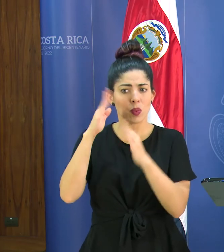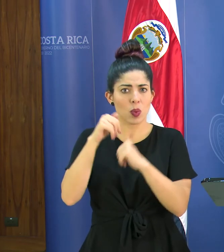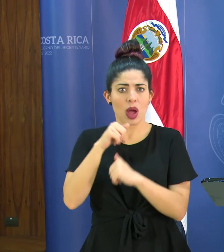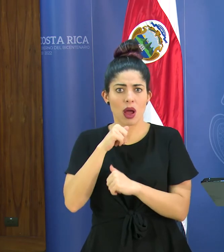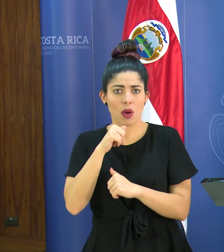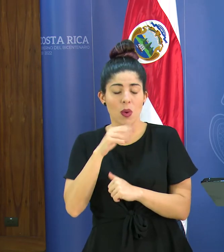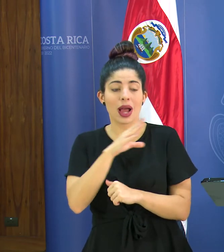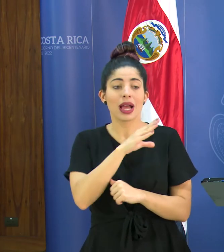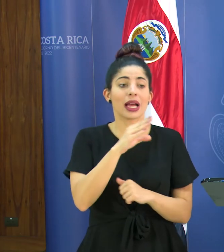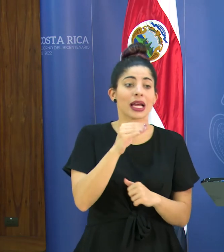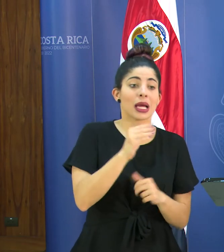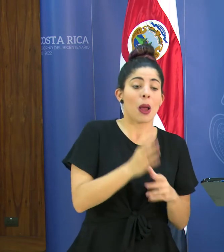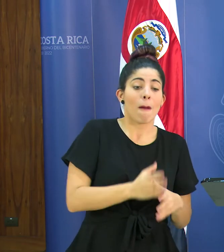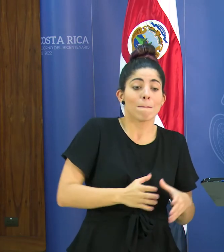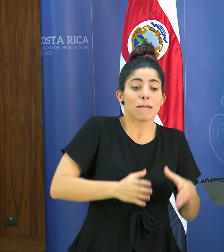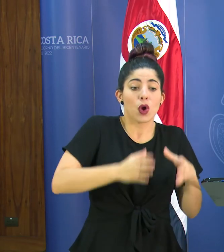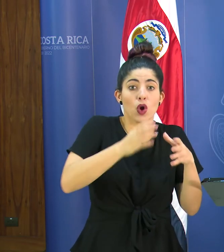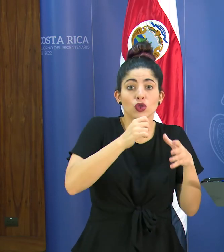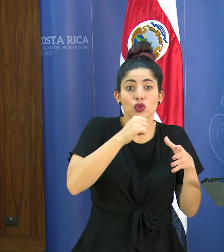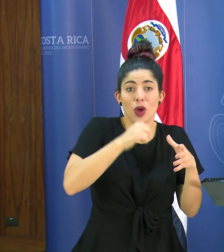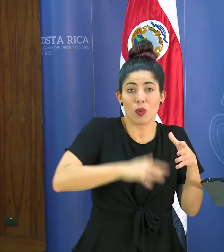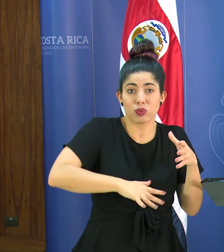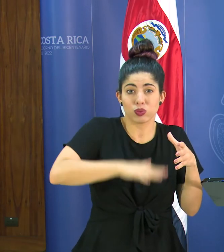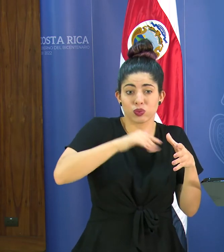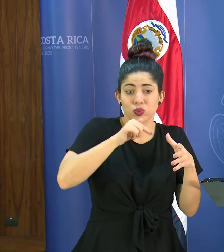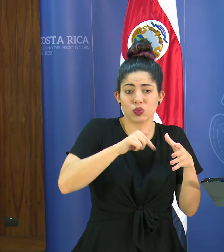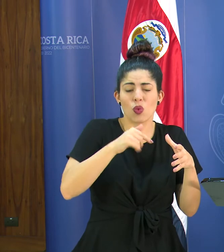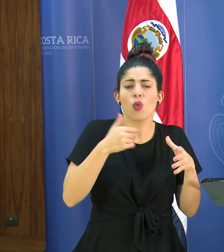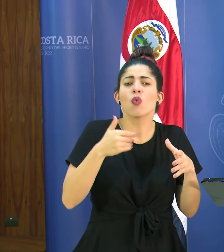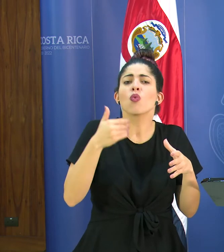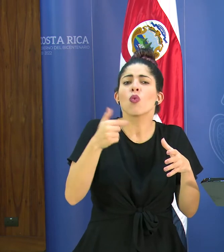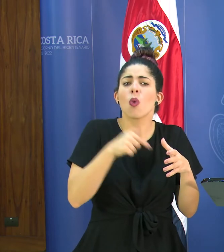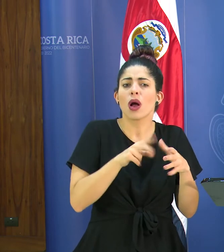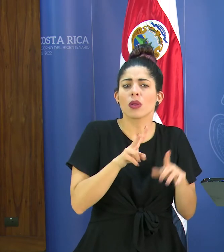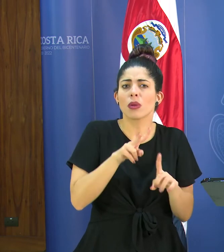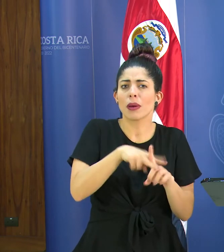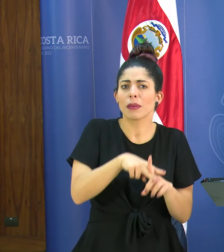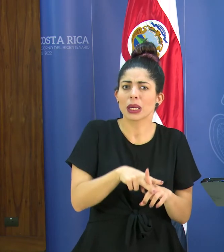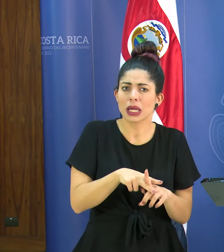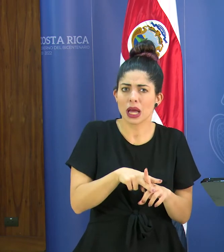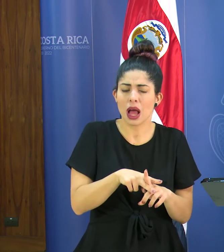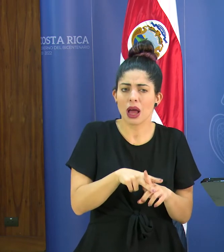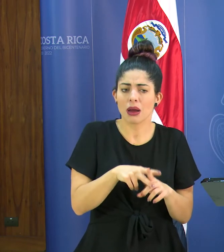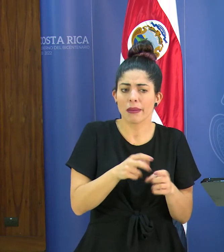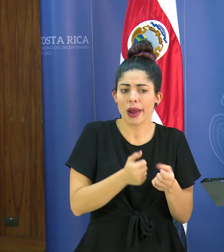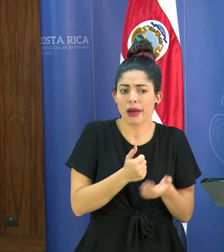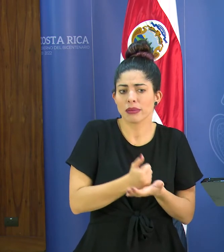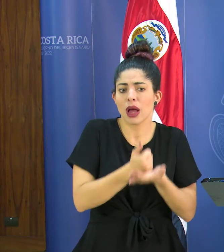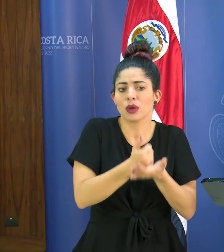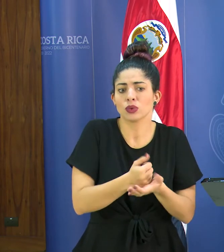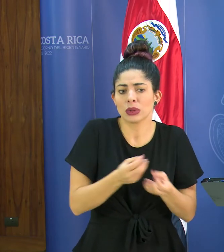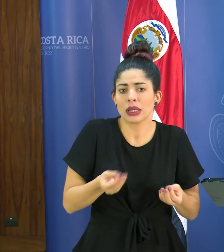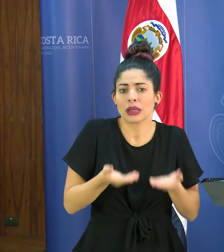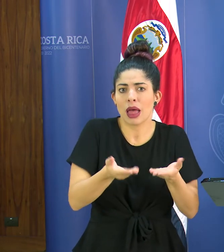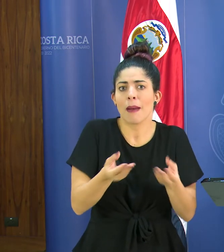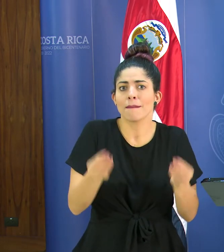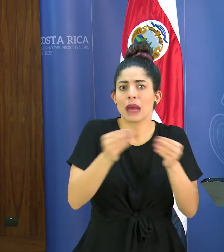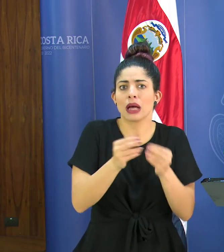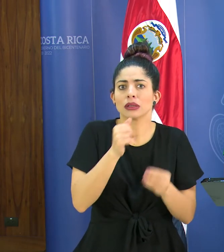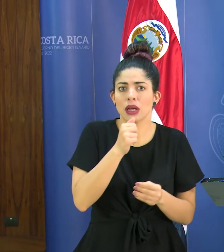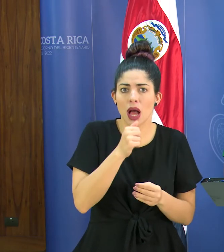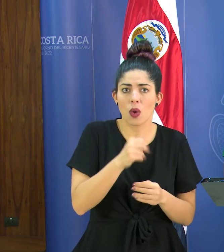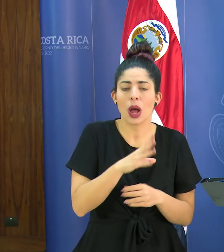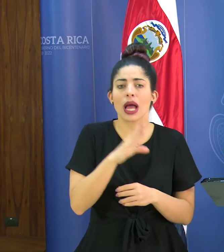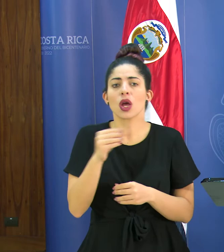en el caso del pozo que usted mencionó verdad para cuándo estaría específicamente esa medida verdad que podría ayudar al abastecimiento de agua verdad y